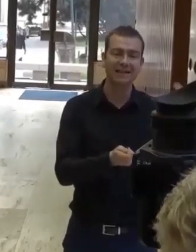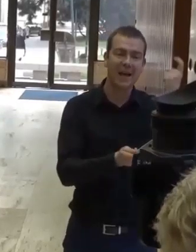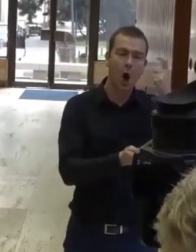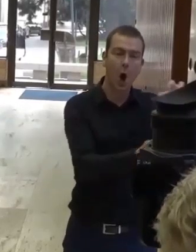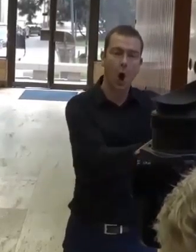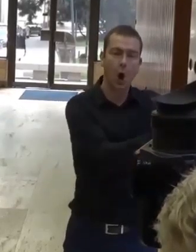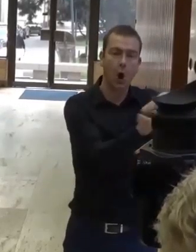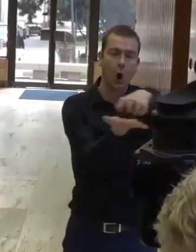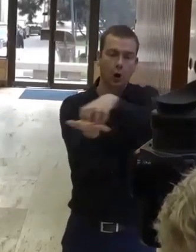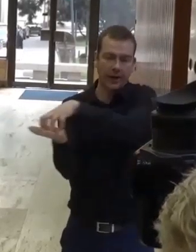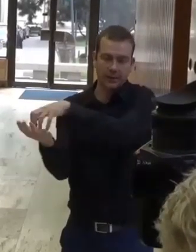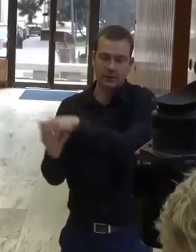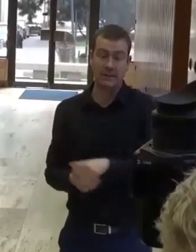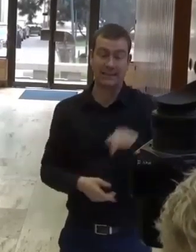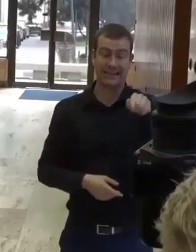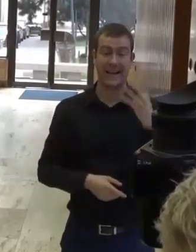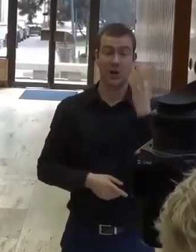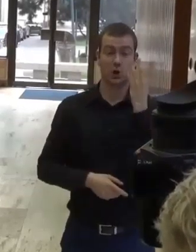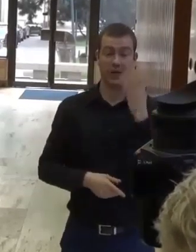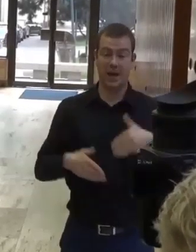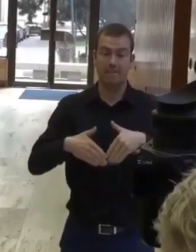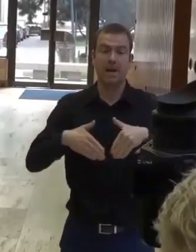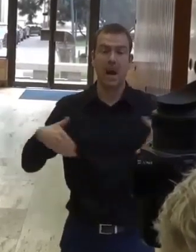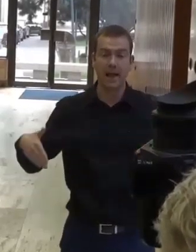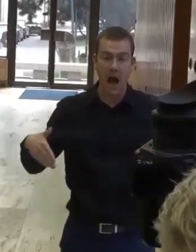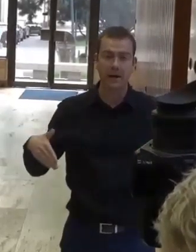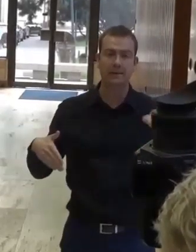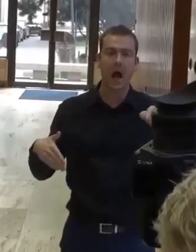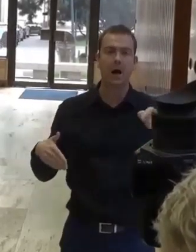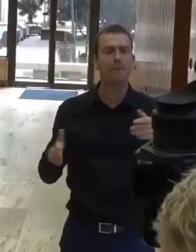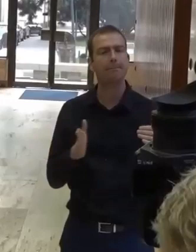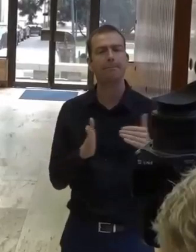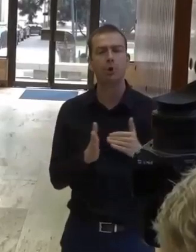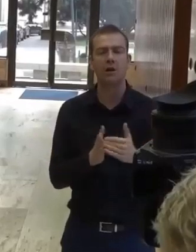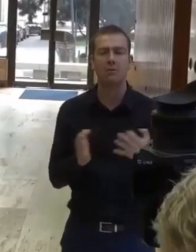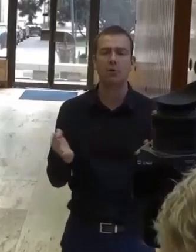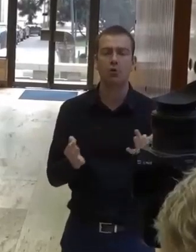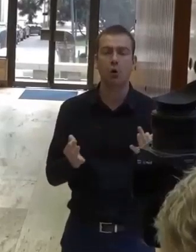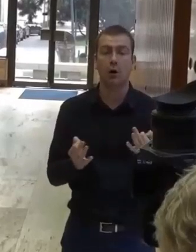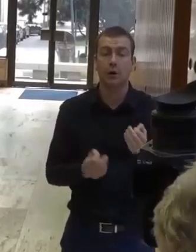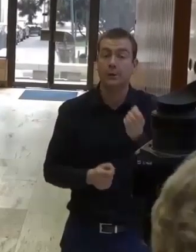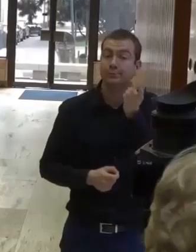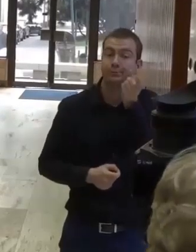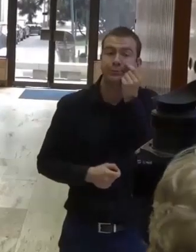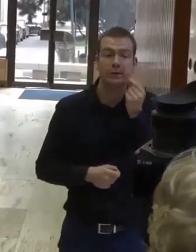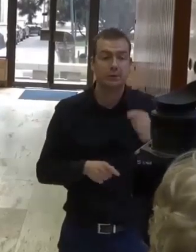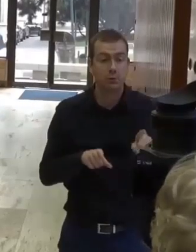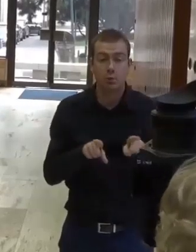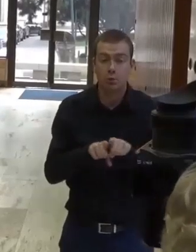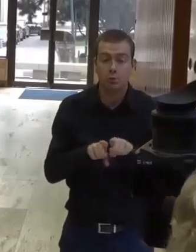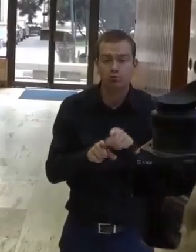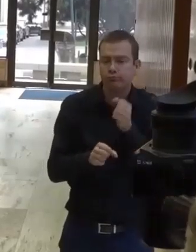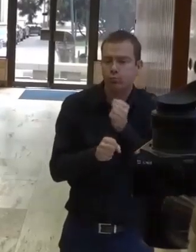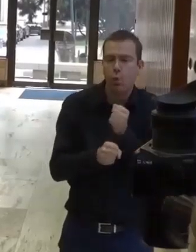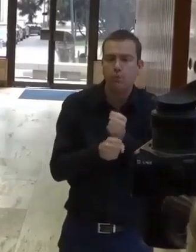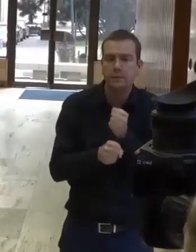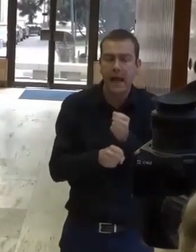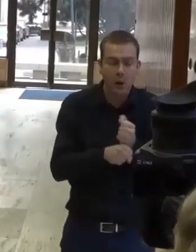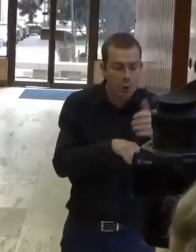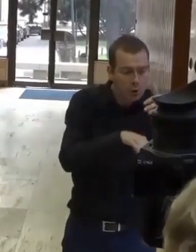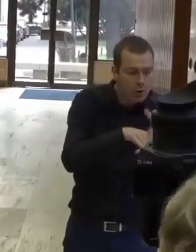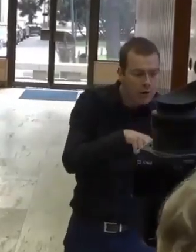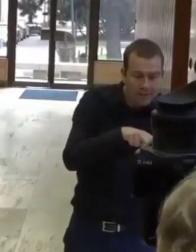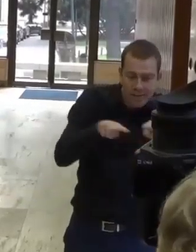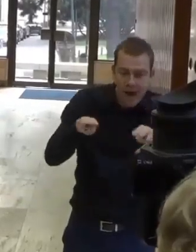Tieto 4 miliardy je potrebné okamžite urobiť audit výziev, ktoré v súčasnosti